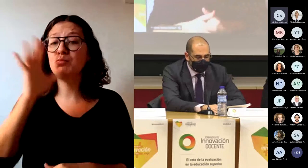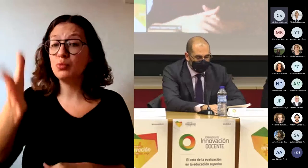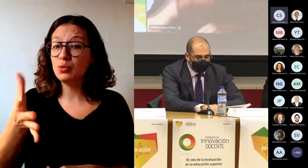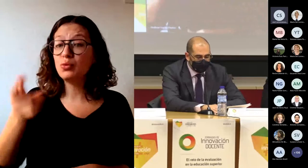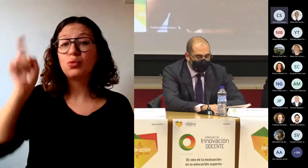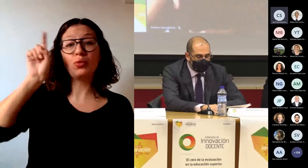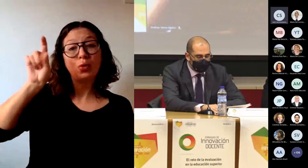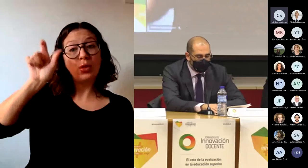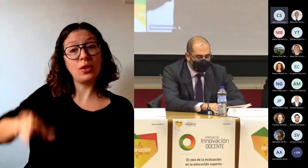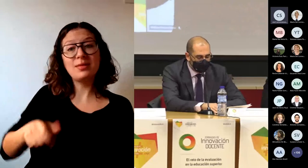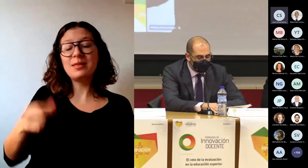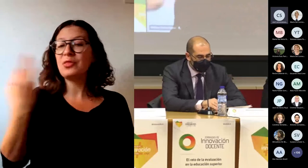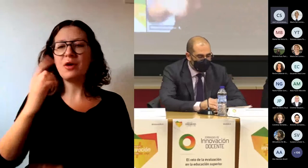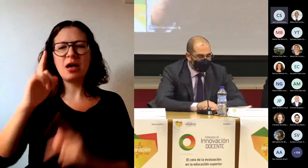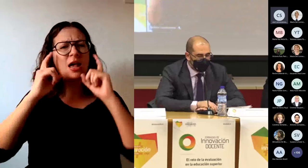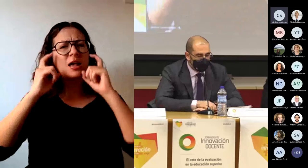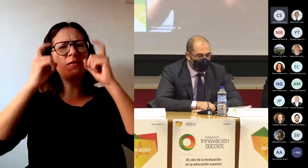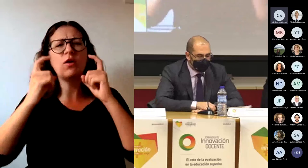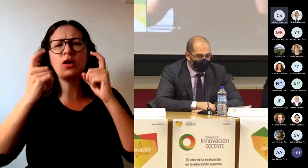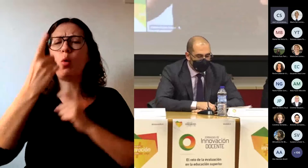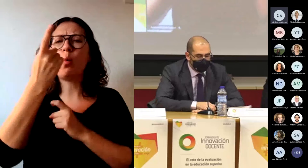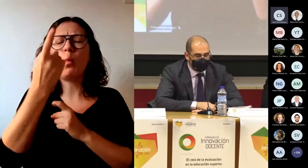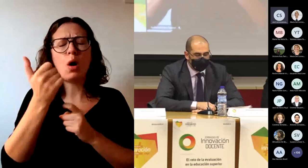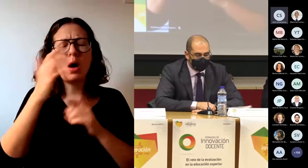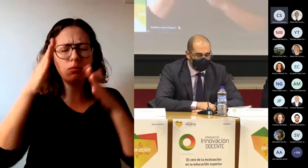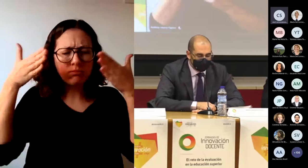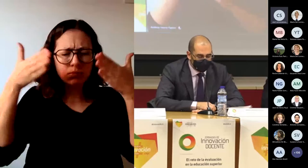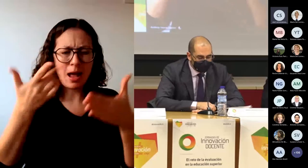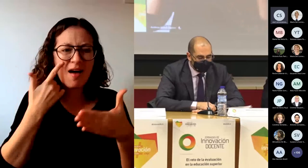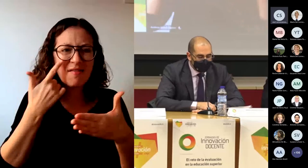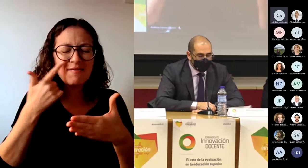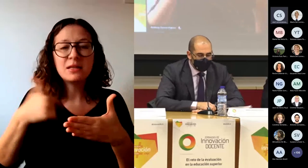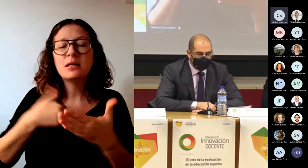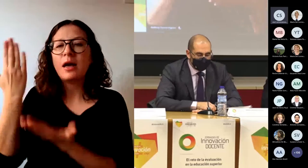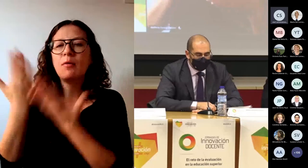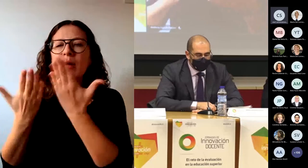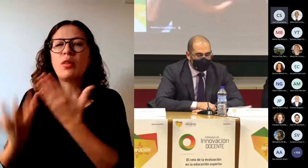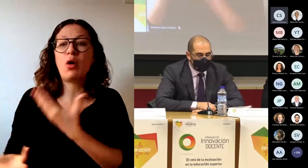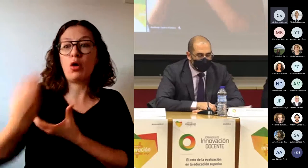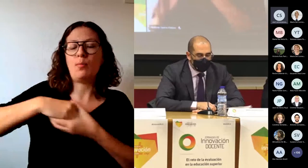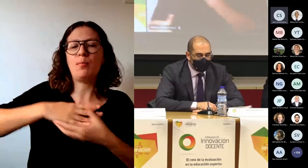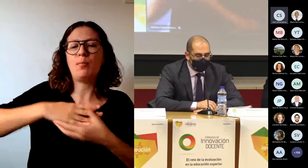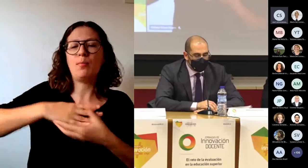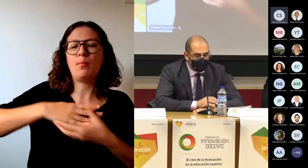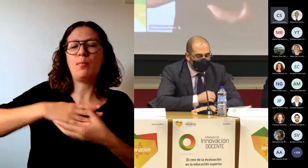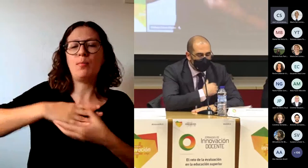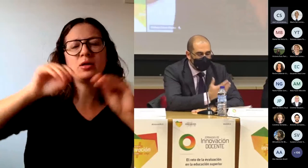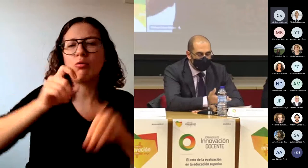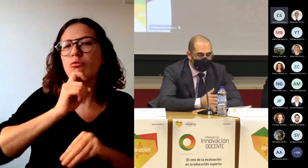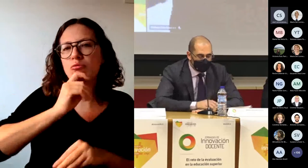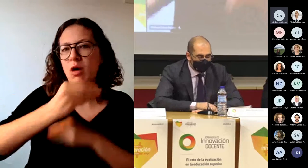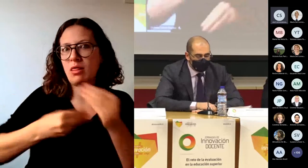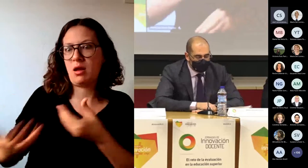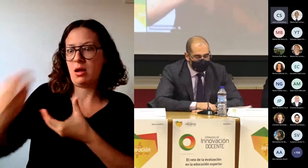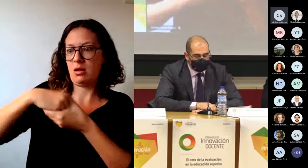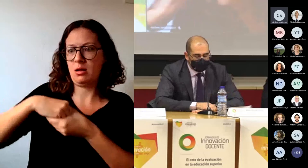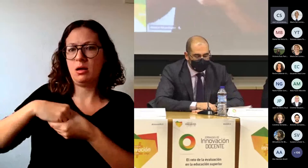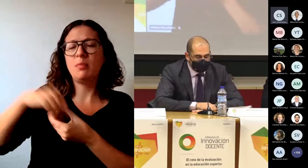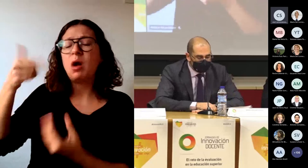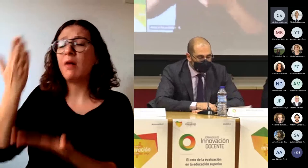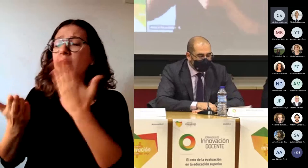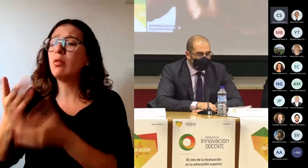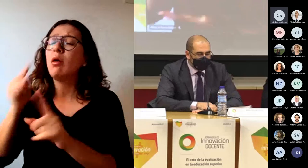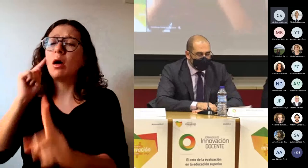de su esfuerzo a incorporar de forma efectiva la evaluación al proceso formativo. No solo considerar la evaluación como forma de medir las competencias